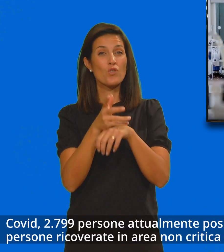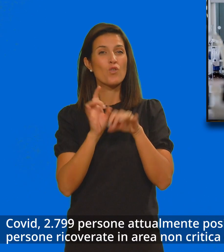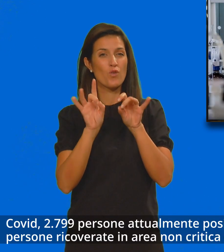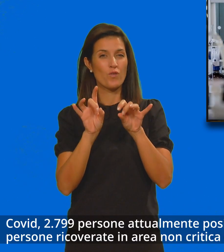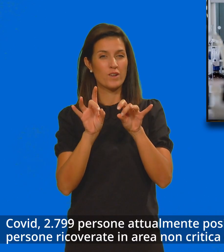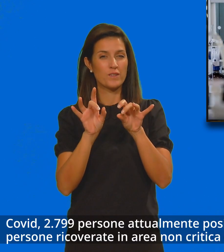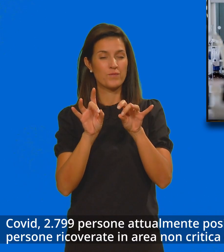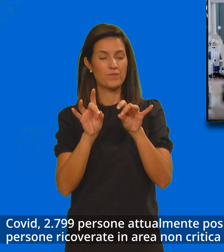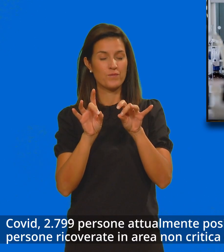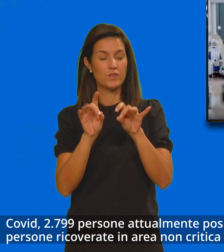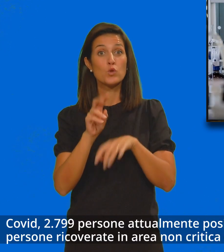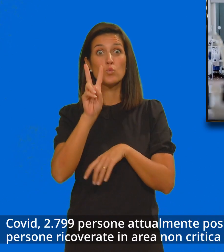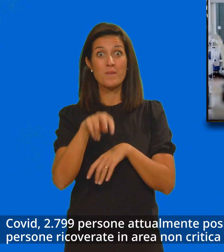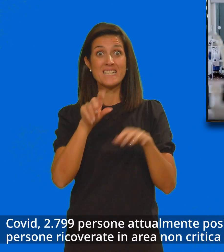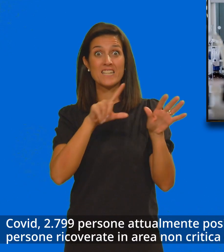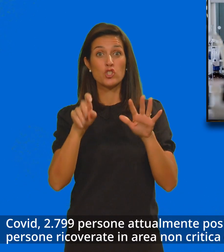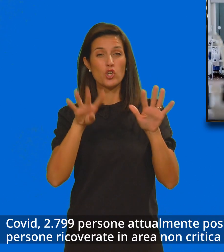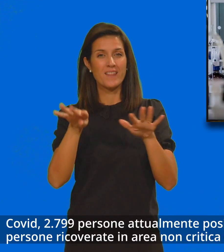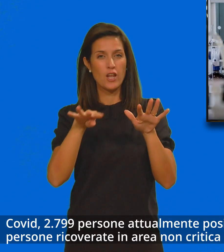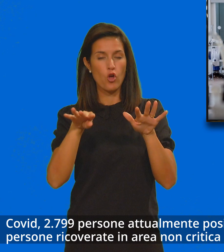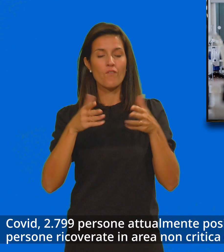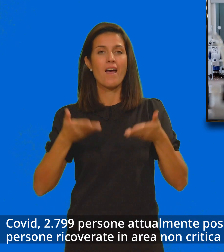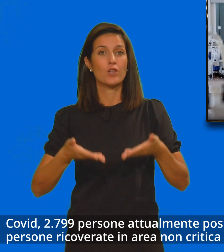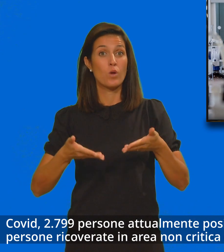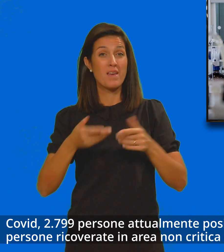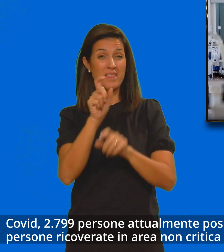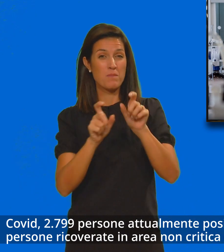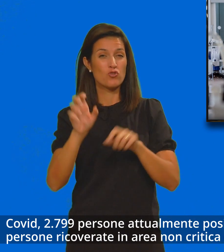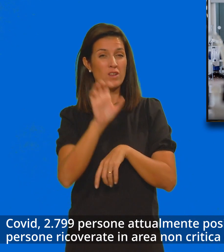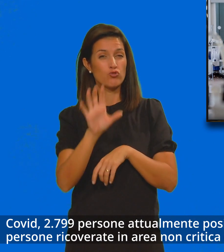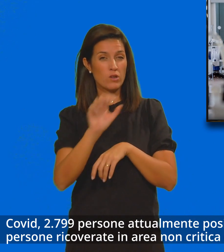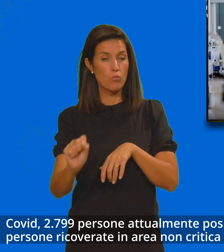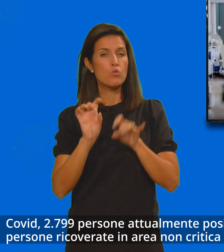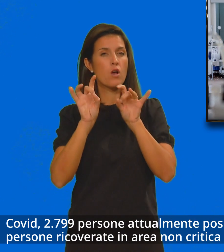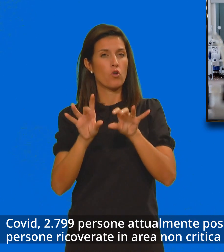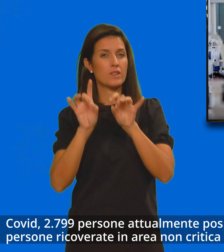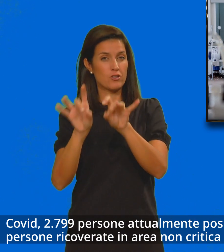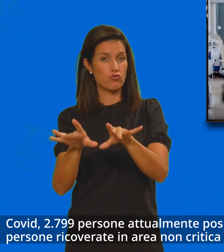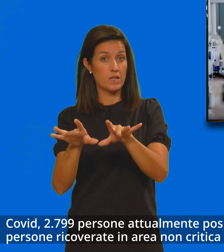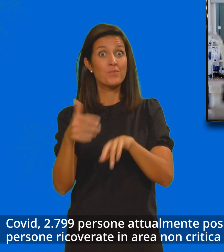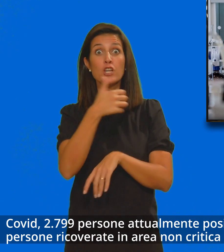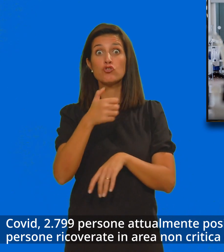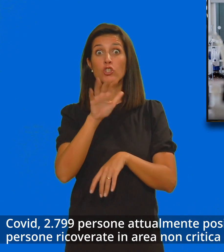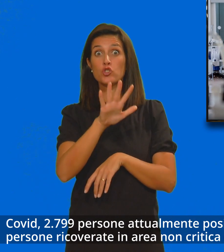Covid 2799 persone attualmente positive in Puglia di cui 156